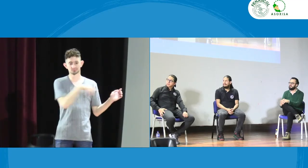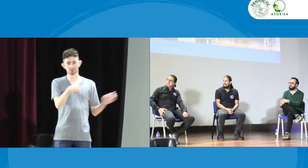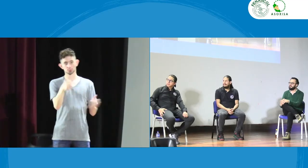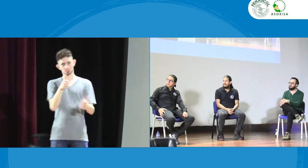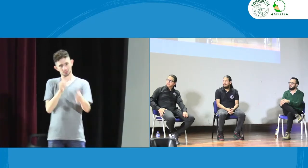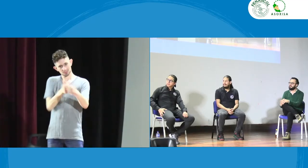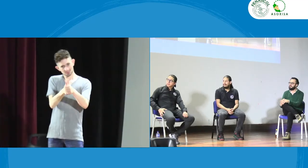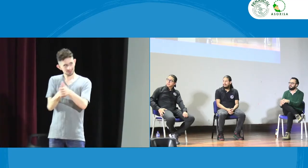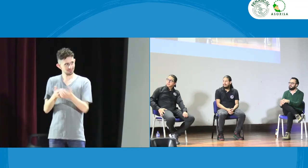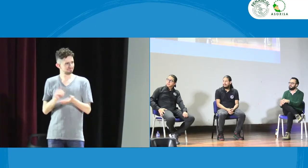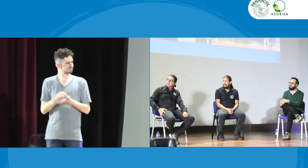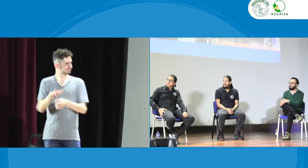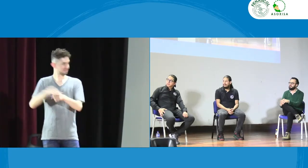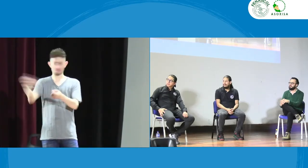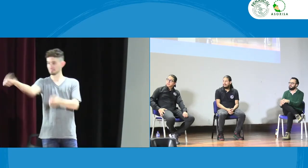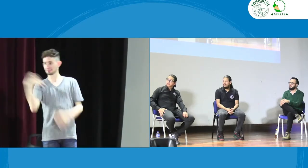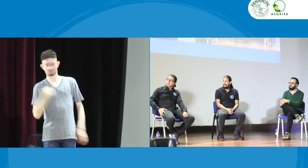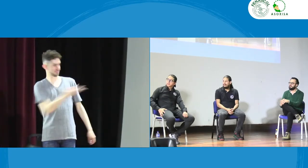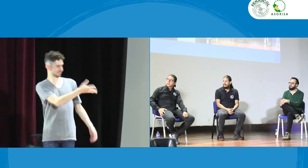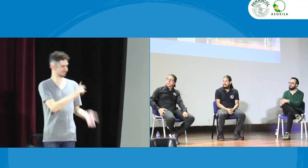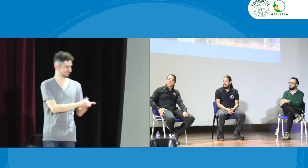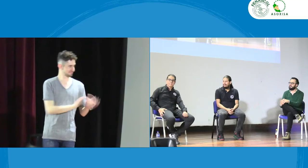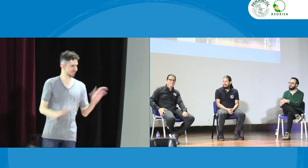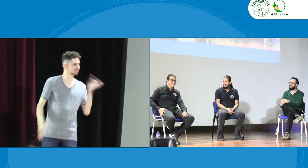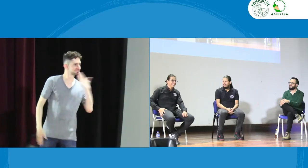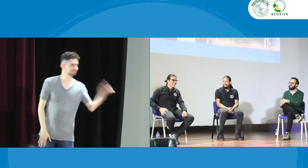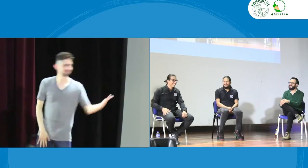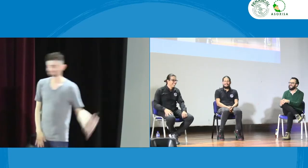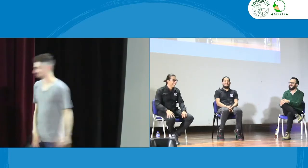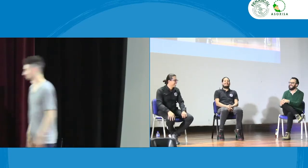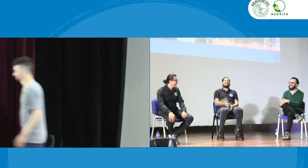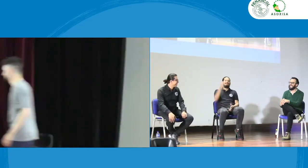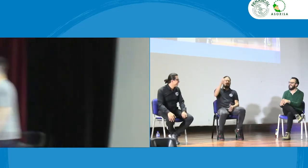y siendo nosotros desde el punto de vista de estudiantes otro aspecto por ejemplo